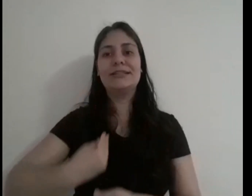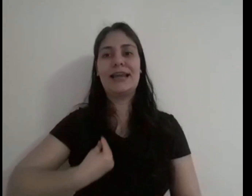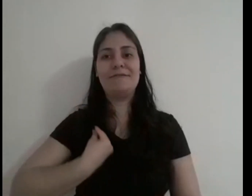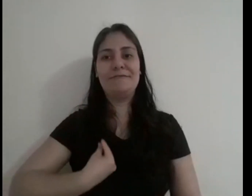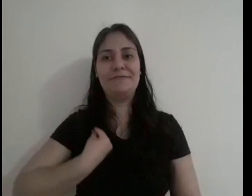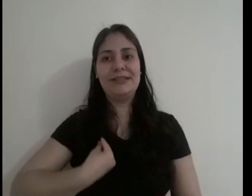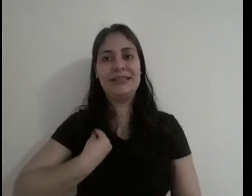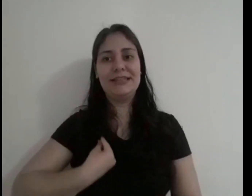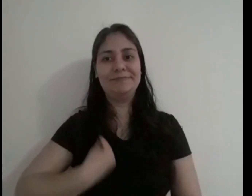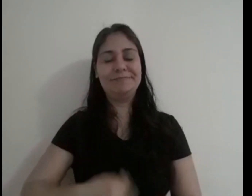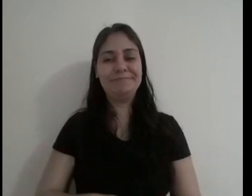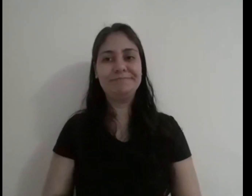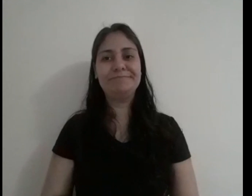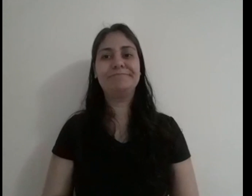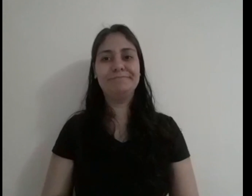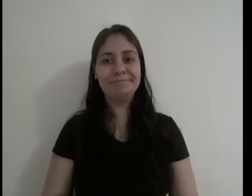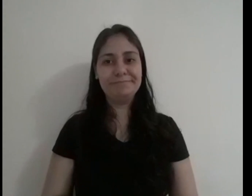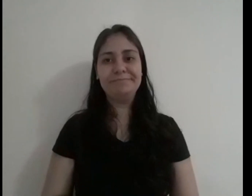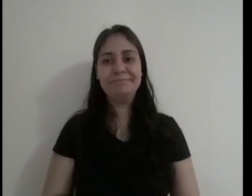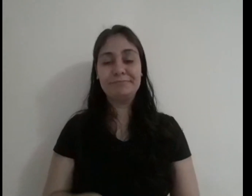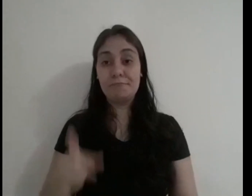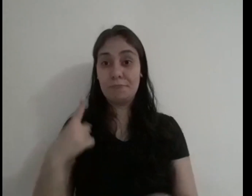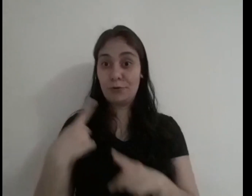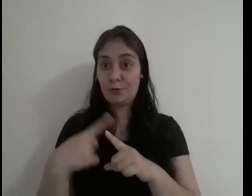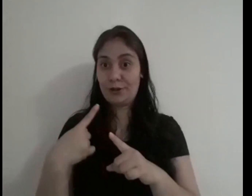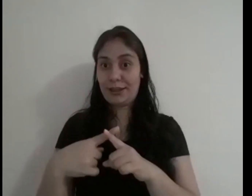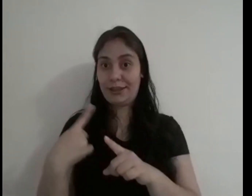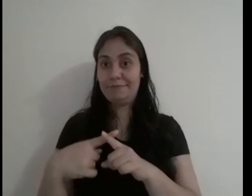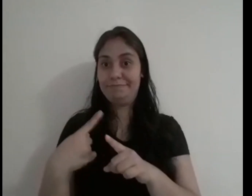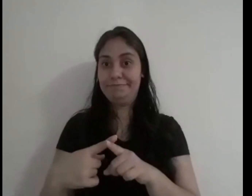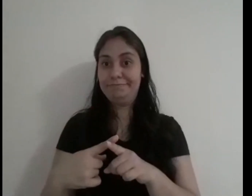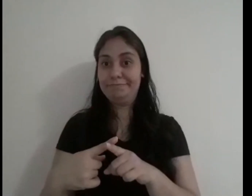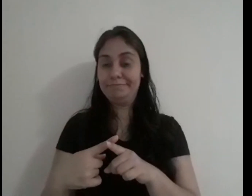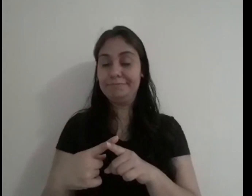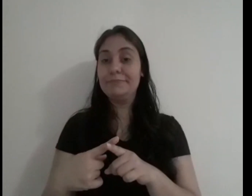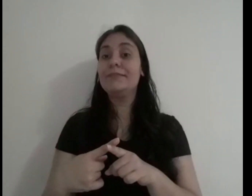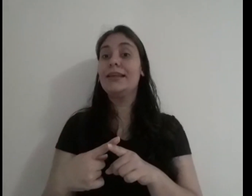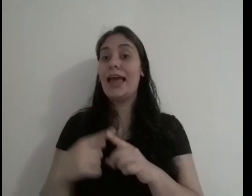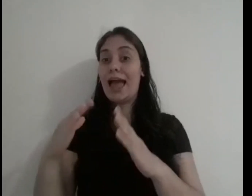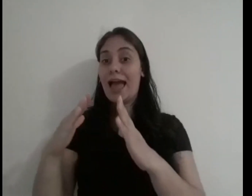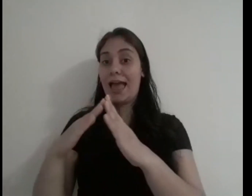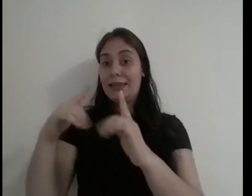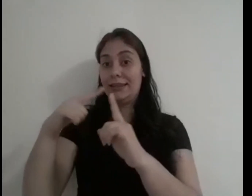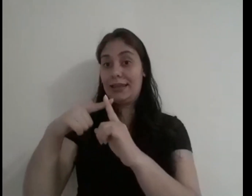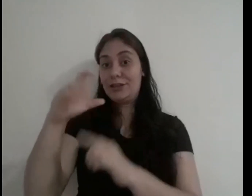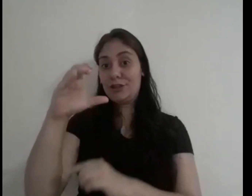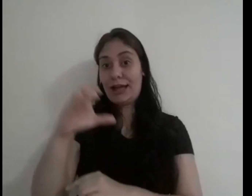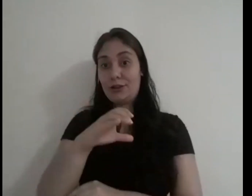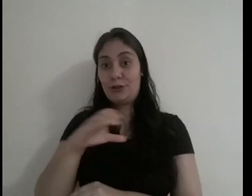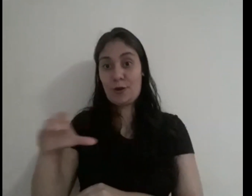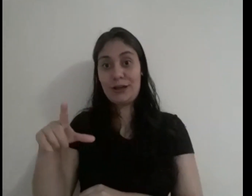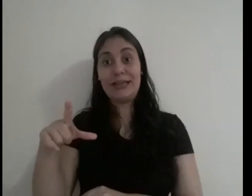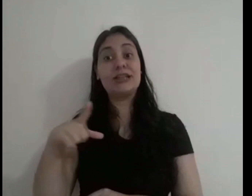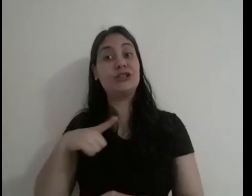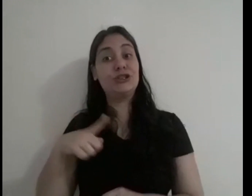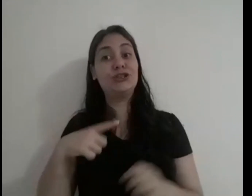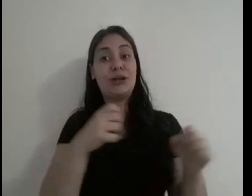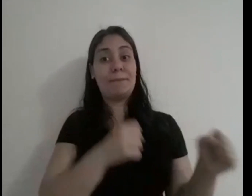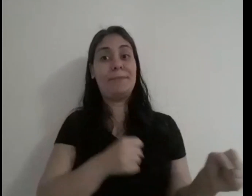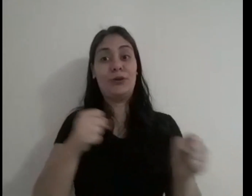significativa em sua vida. Por quê? Porque a igreja católica, por ter o